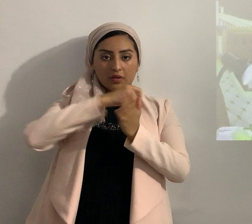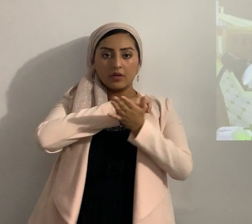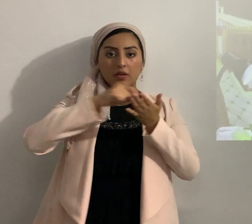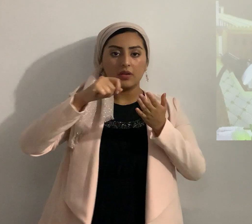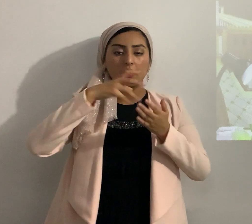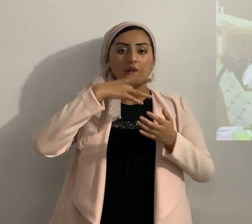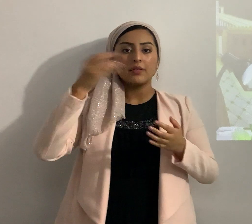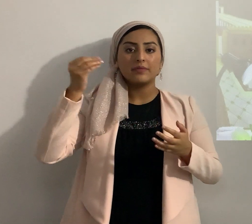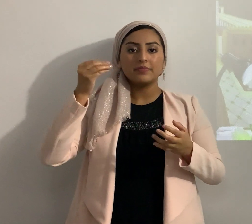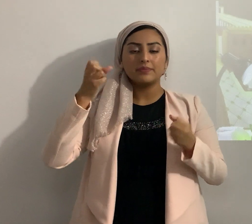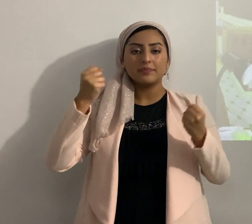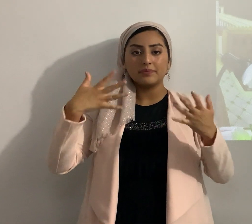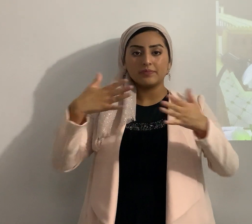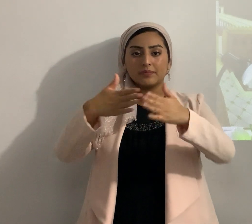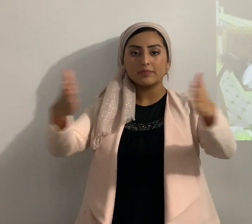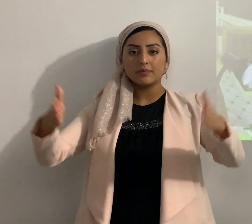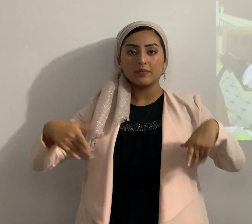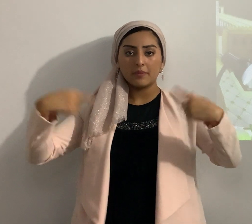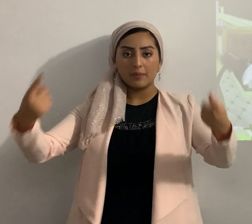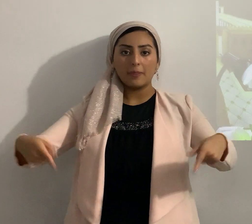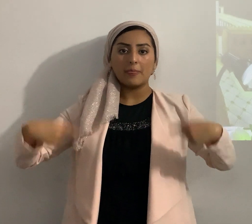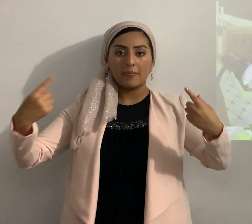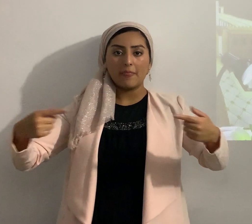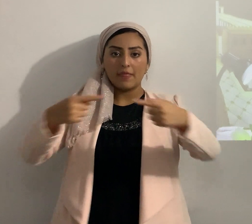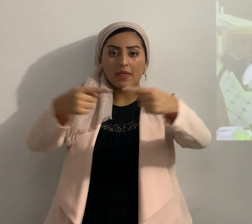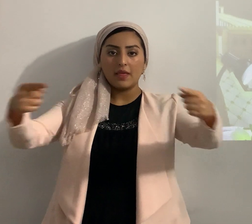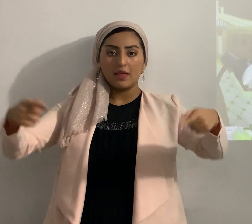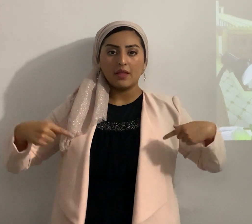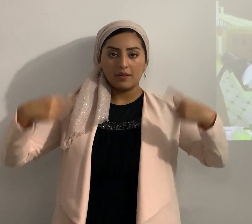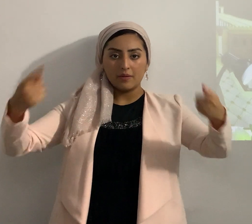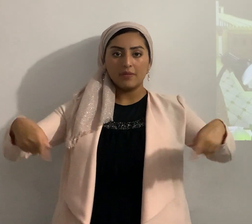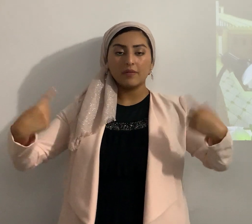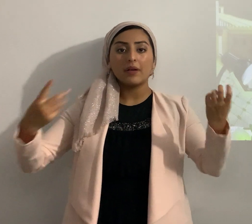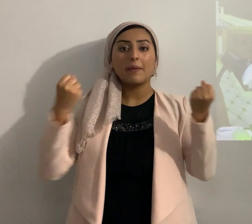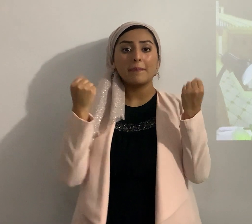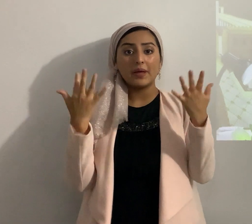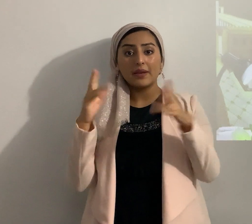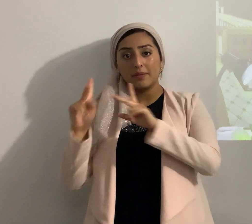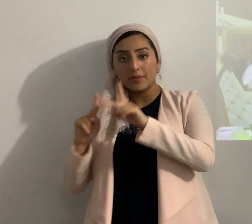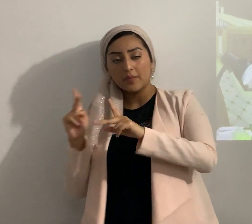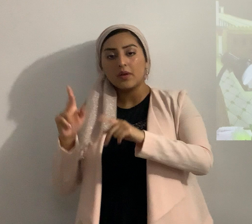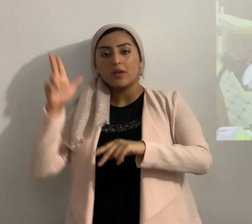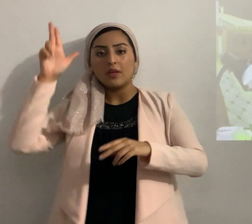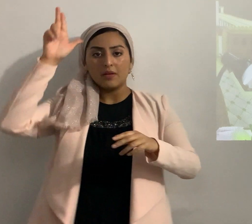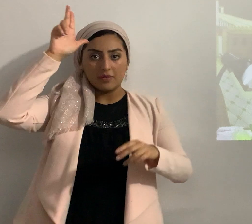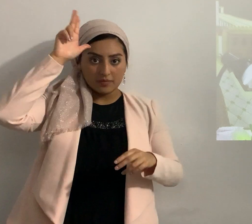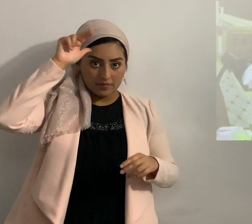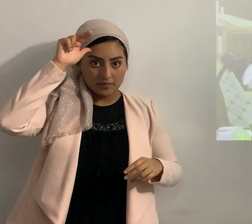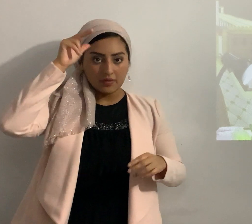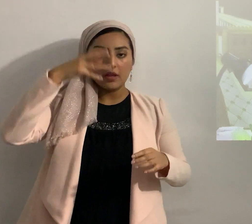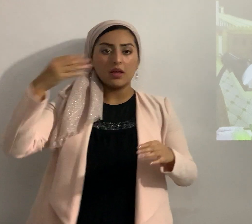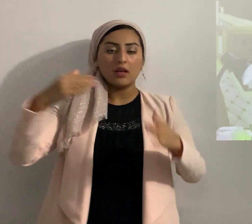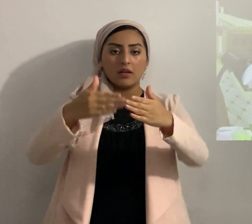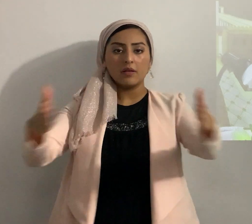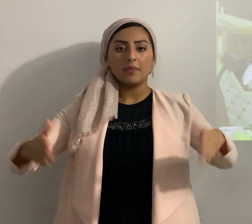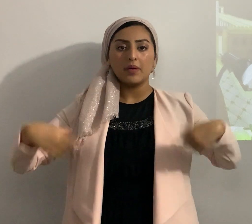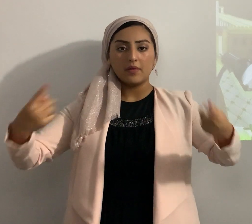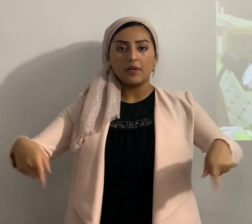y carros de guerra entonces mucha gente caballos y carros de guerra cinco todos